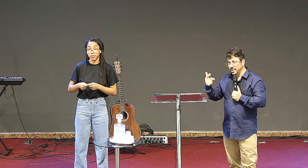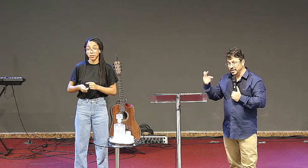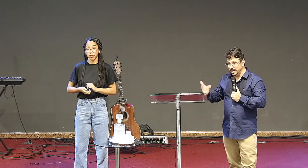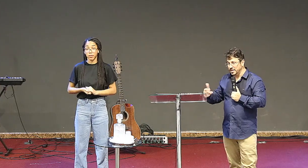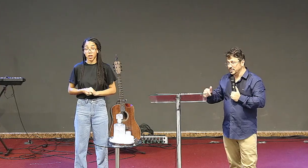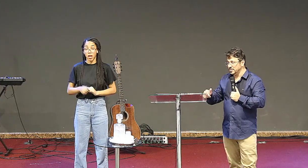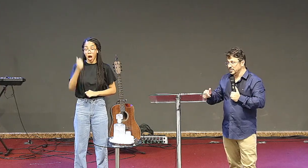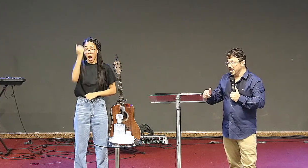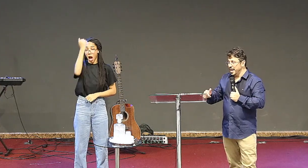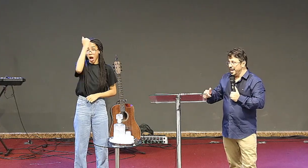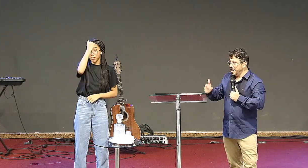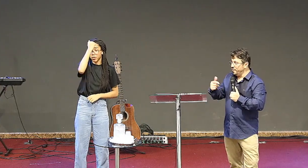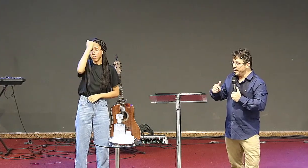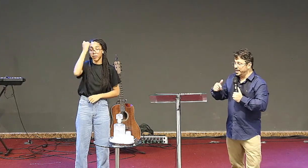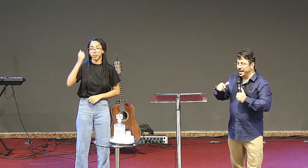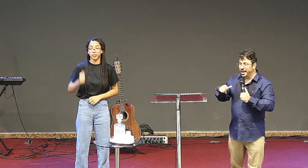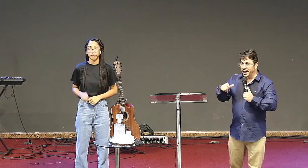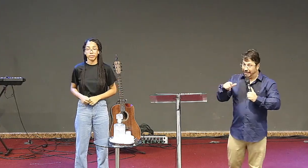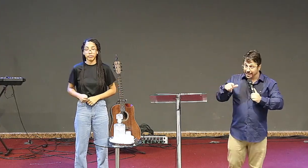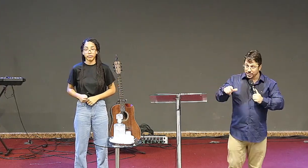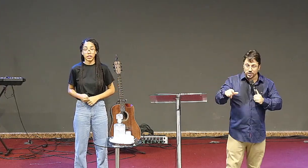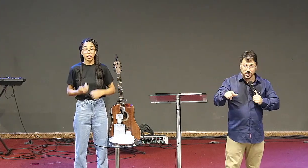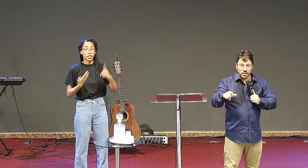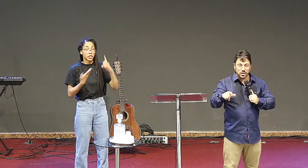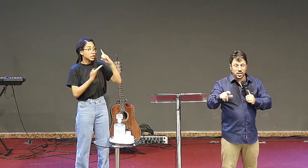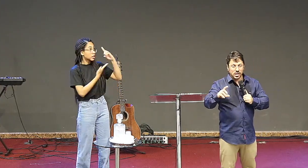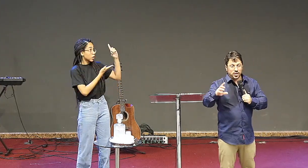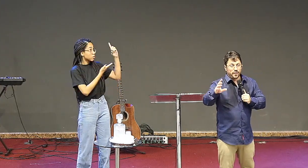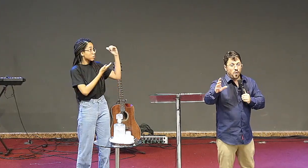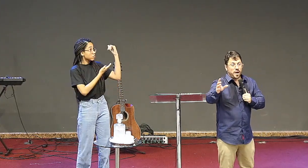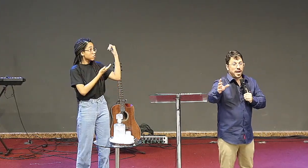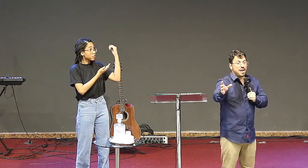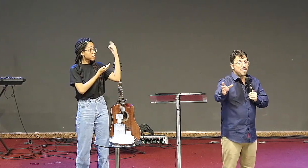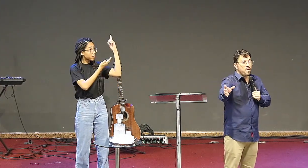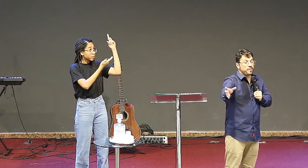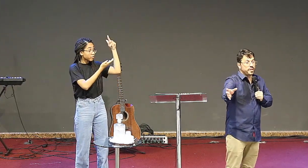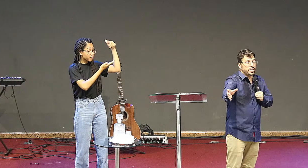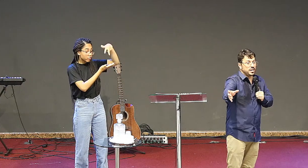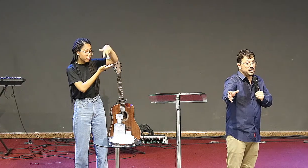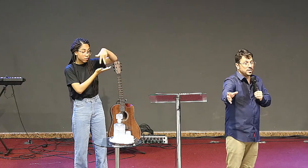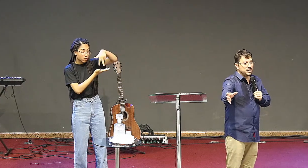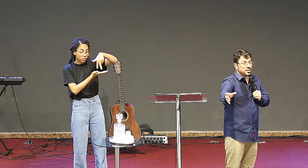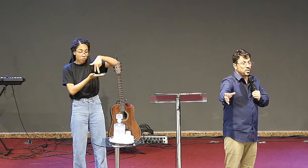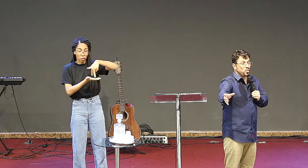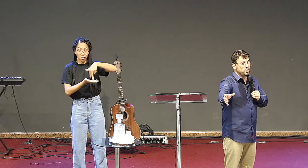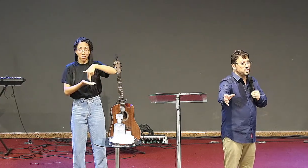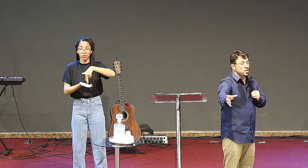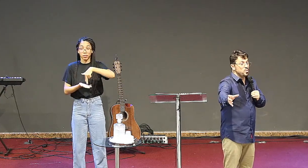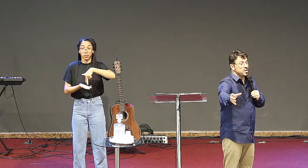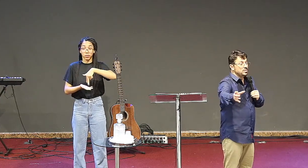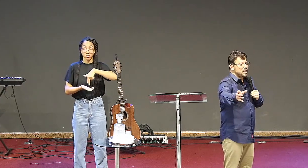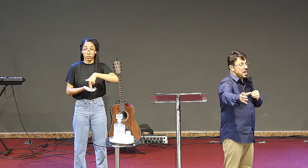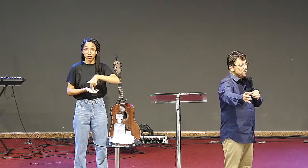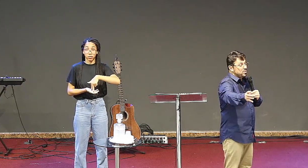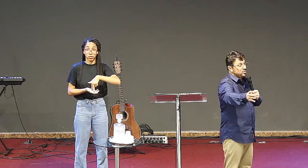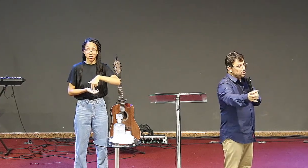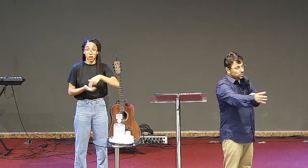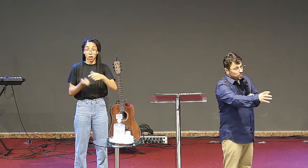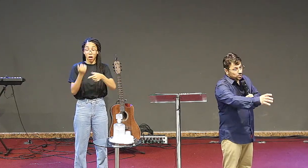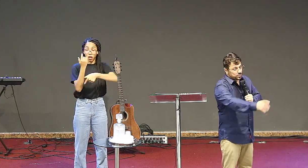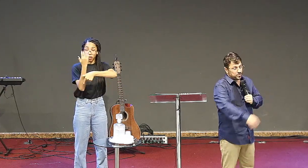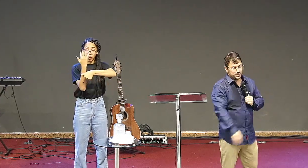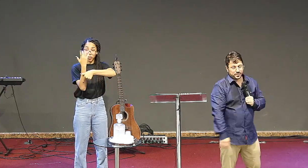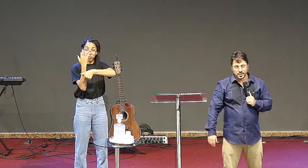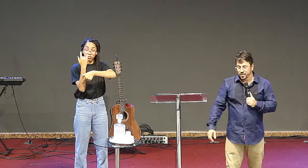se arrependeres eu virei até ti e vou remover o seu candelabro